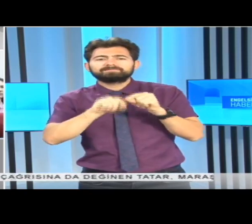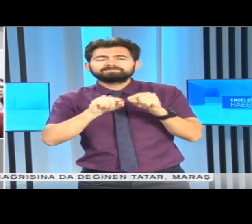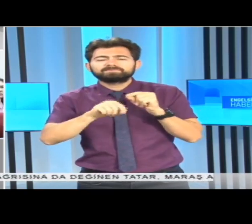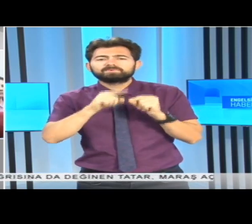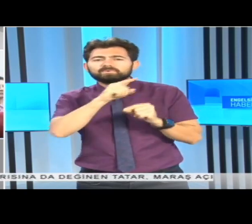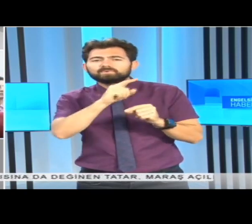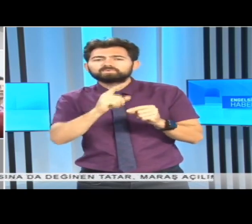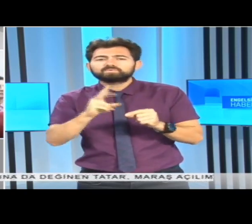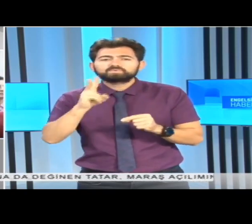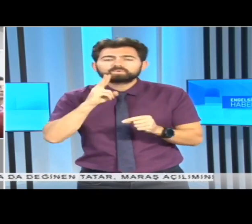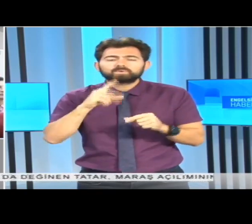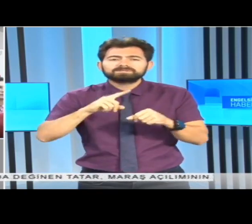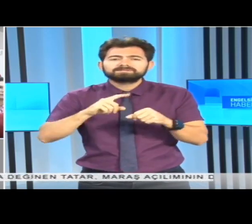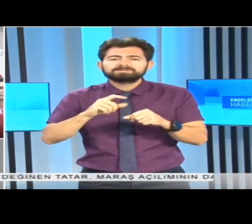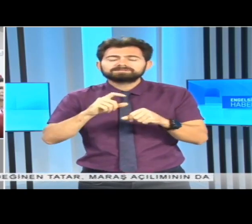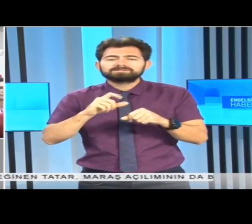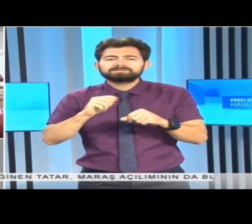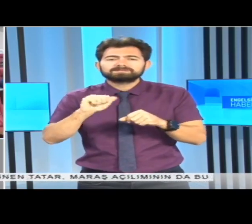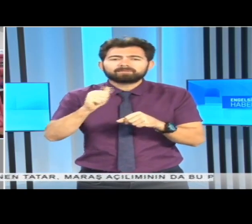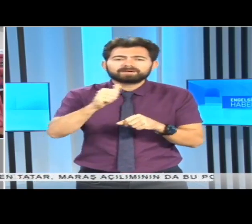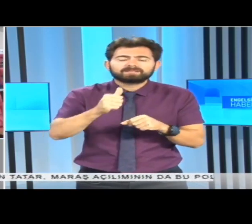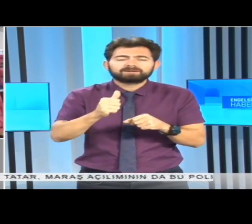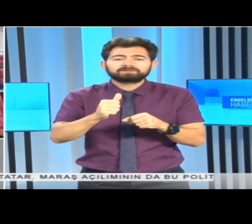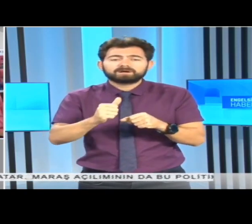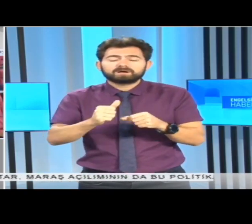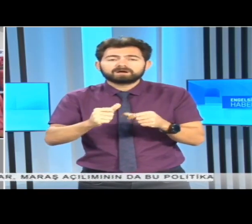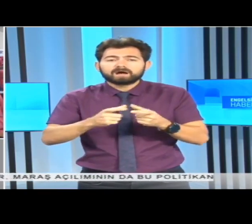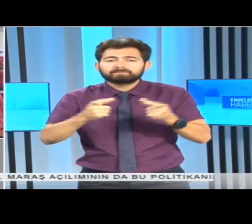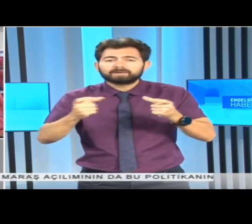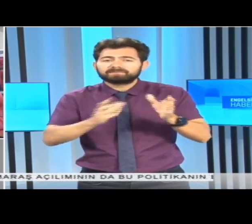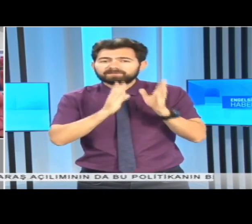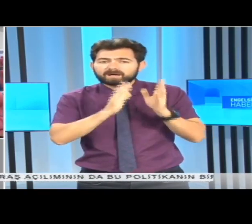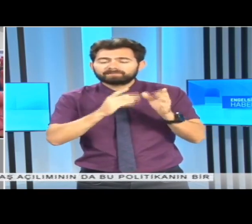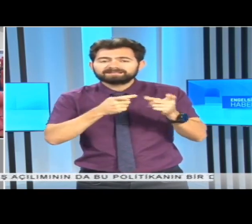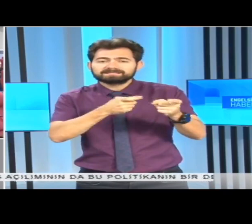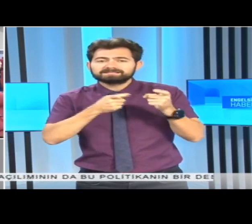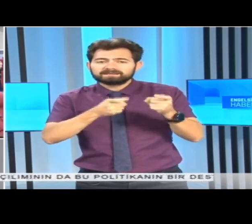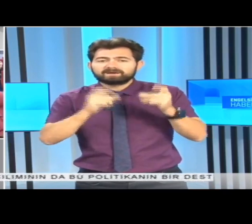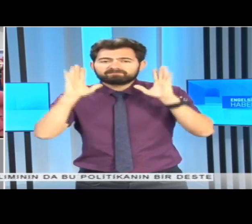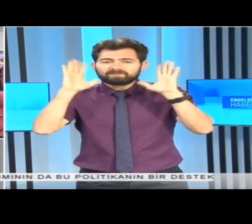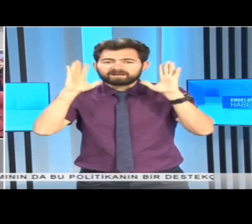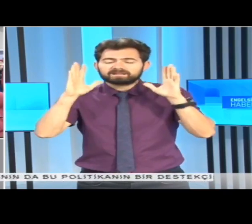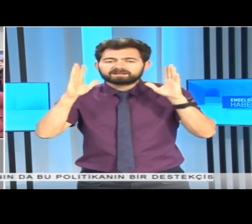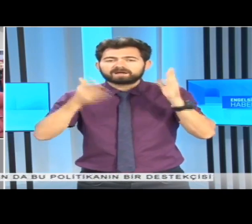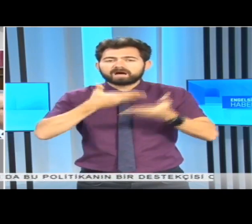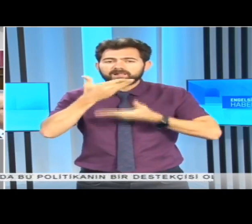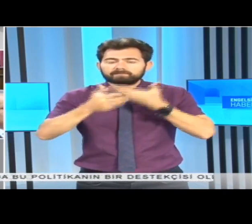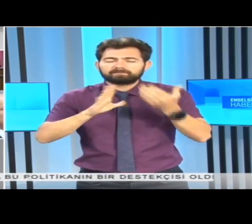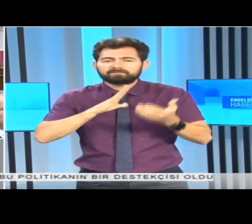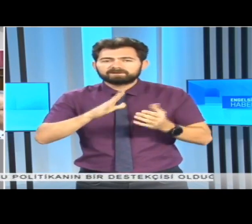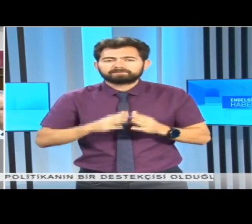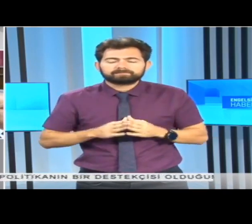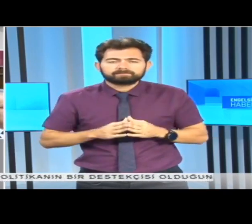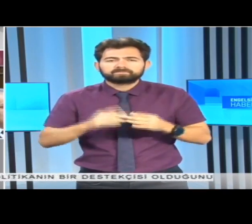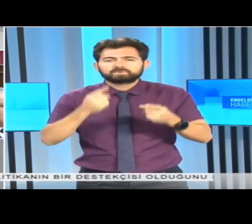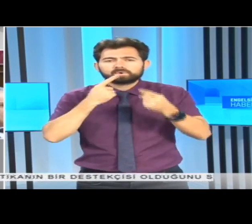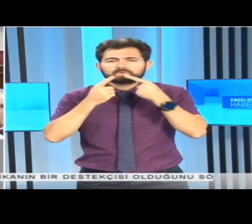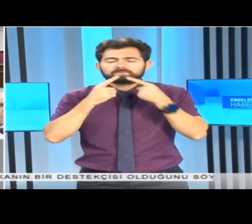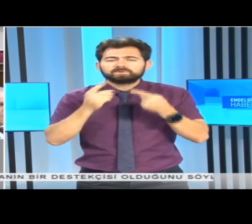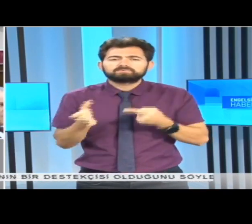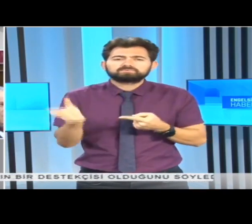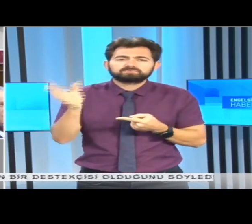gittikçe artan silahlanma faaliyetlerine de vurgu yapıldı. Konuşmaların